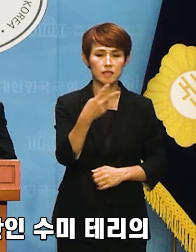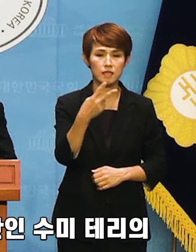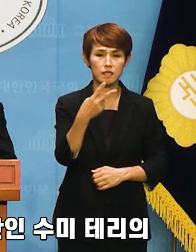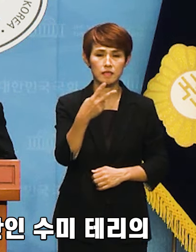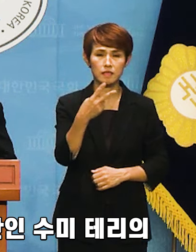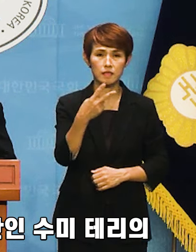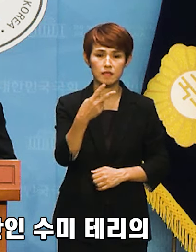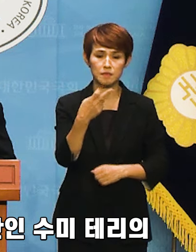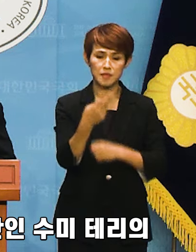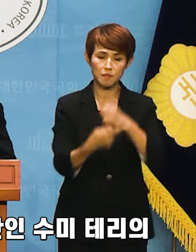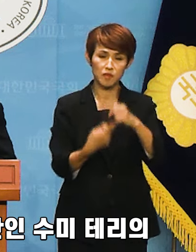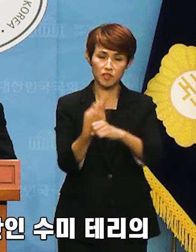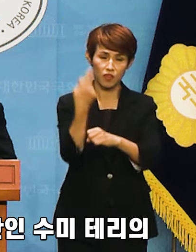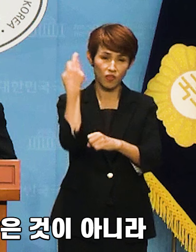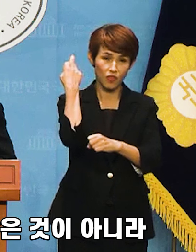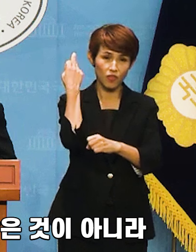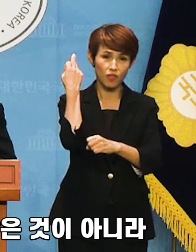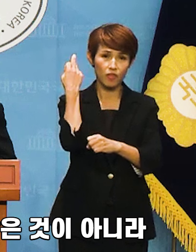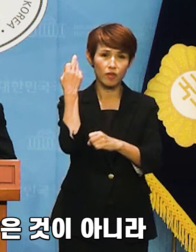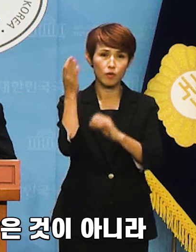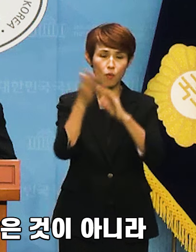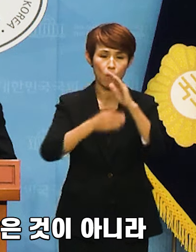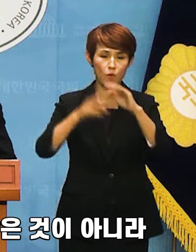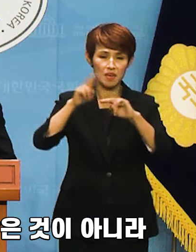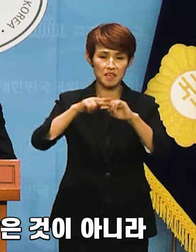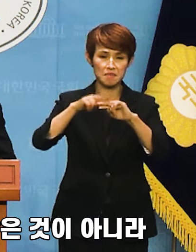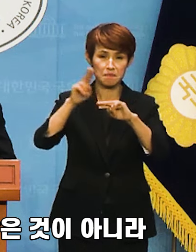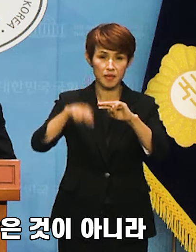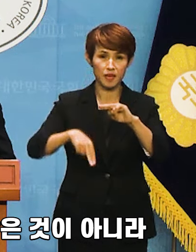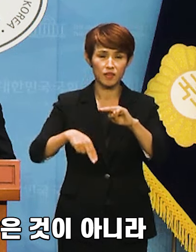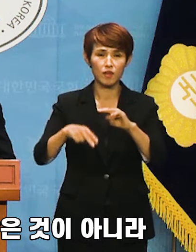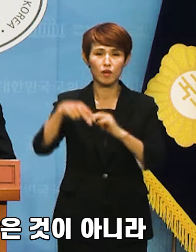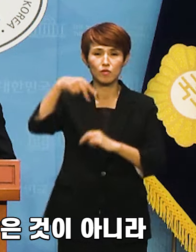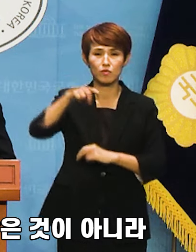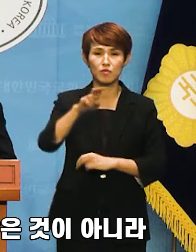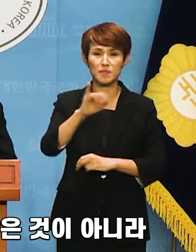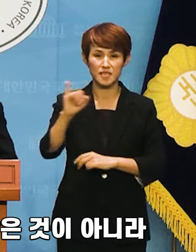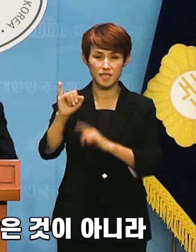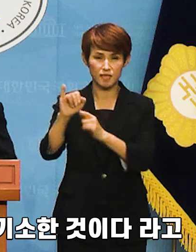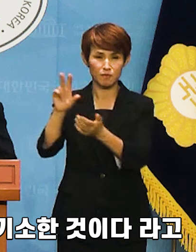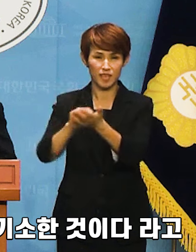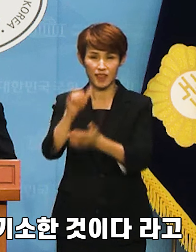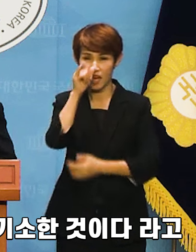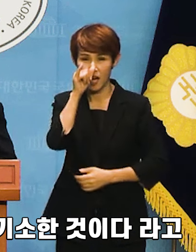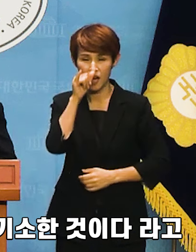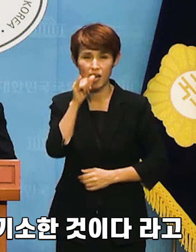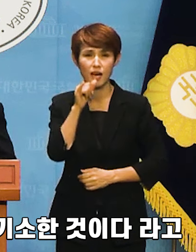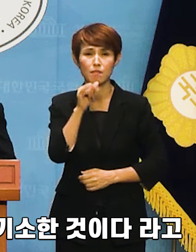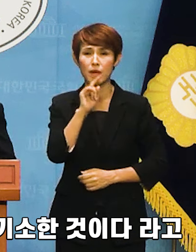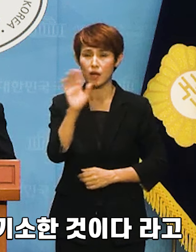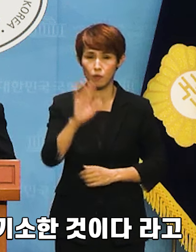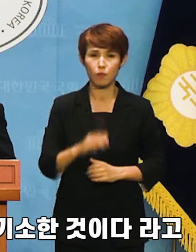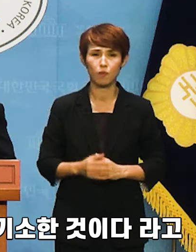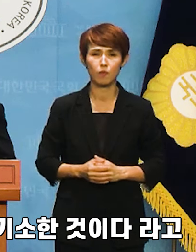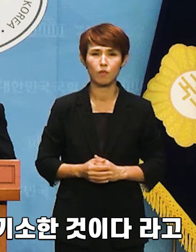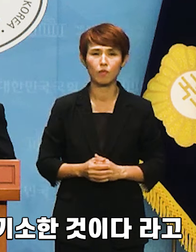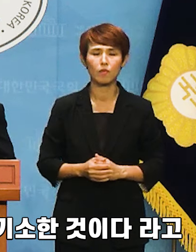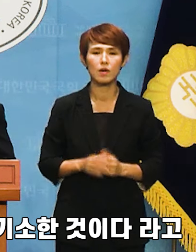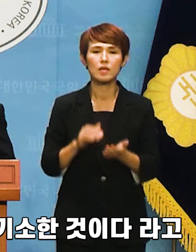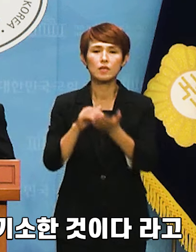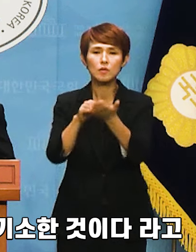공직을 떠난 민간인 수미테리의 기밀정보 제공을 문제 삼은 것이 아니라 해당법 등록 절차